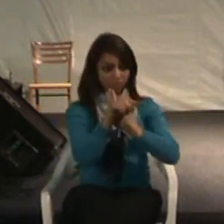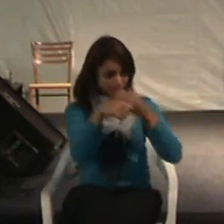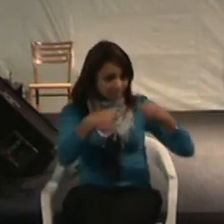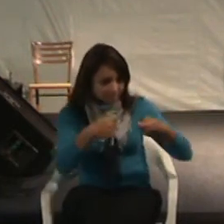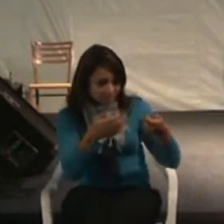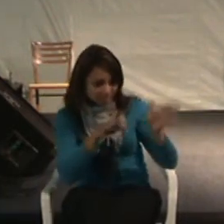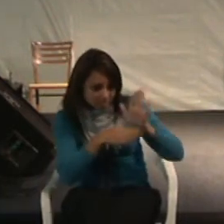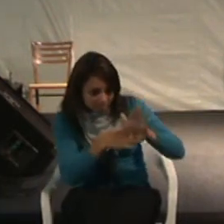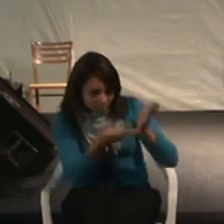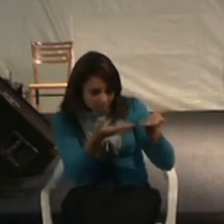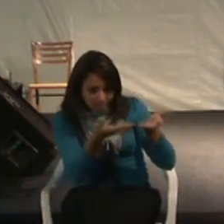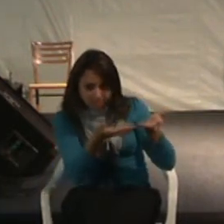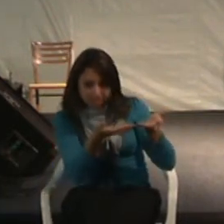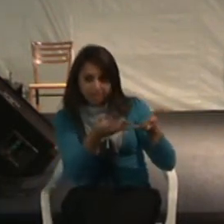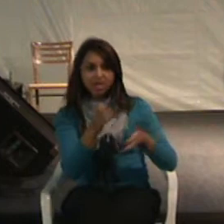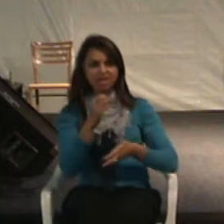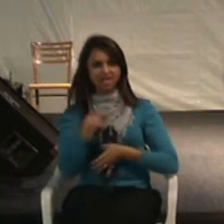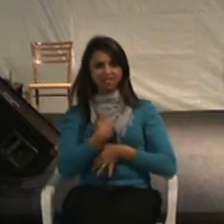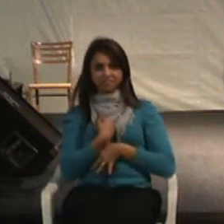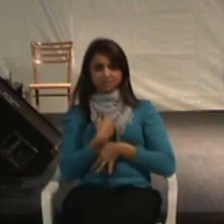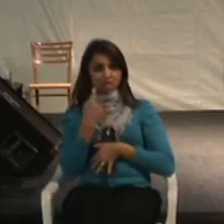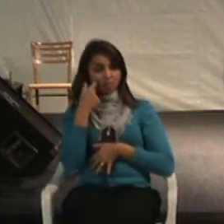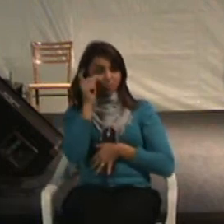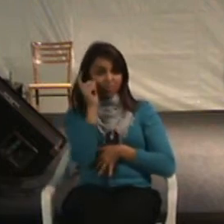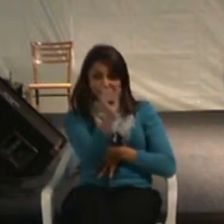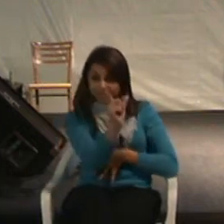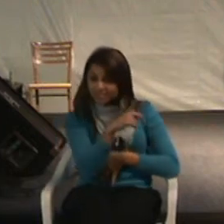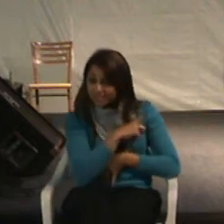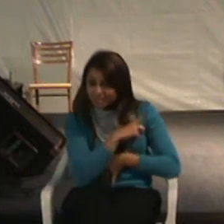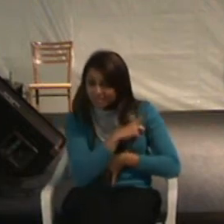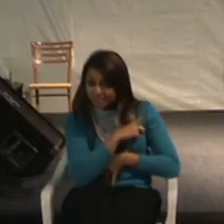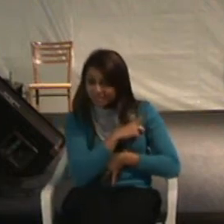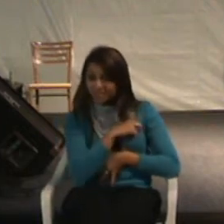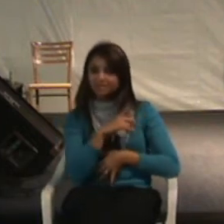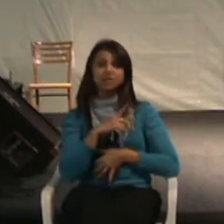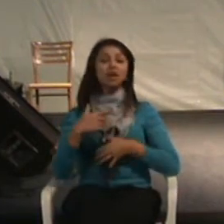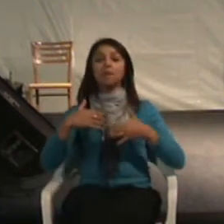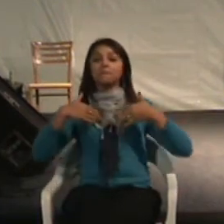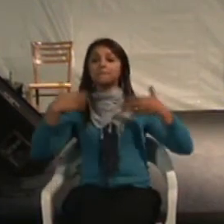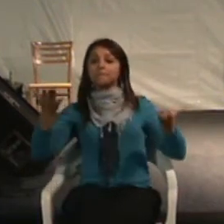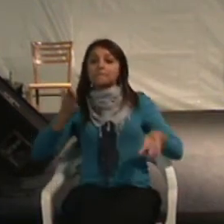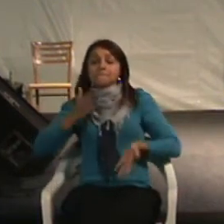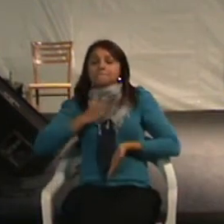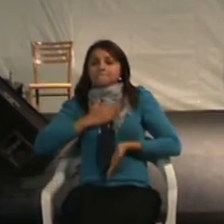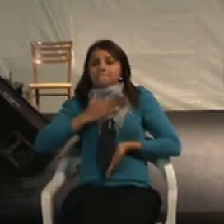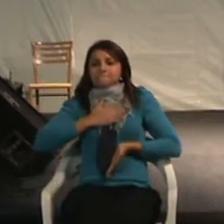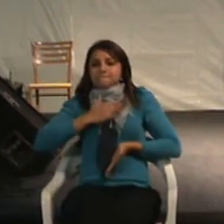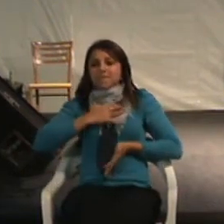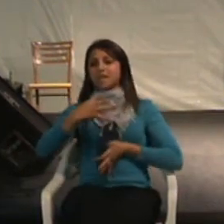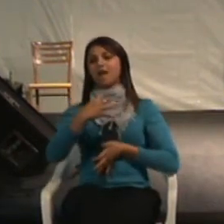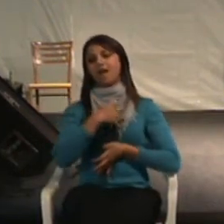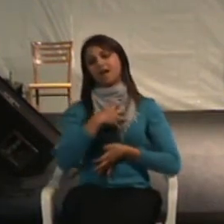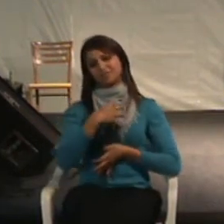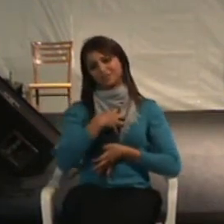precisa de ajuda? Você se interessa, enfim, qual é a sua